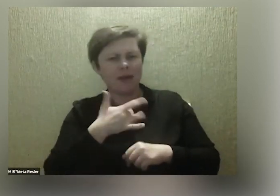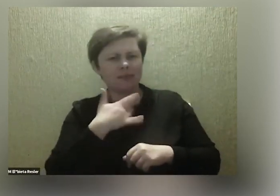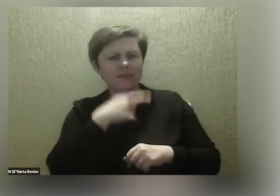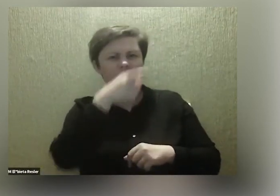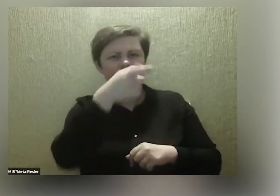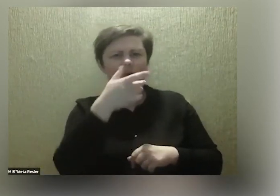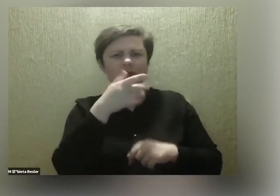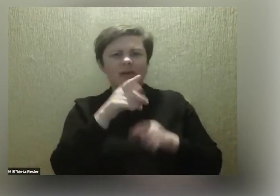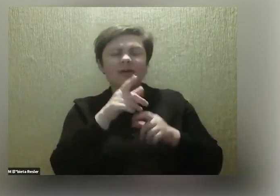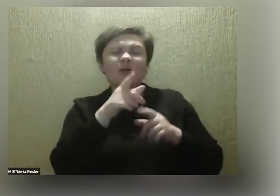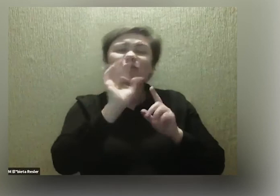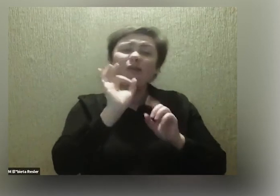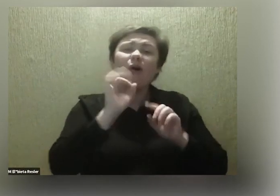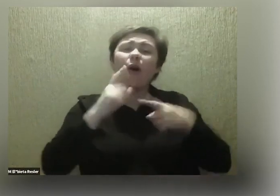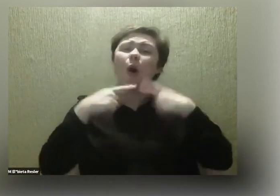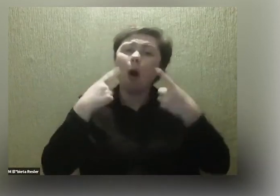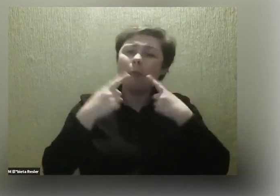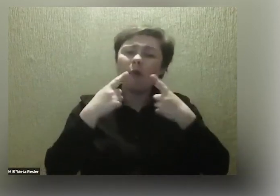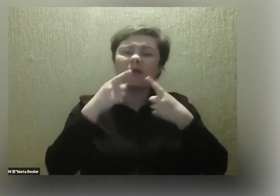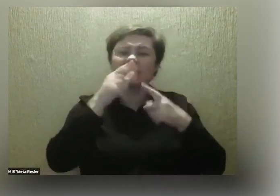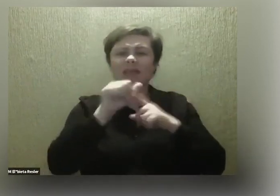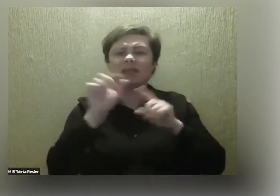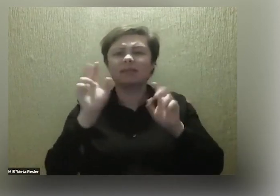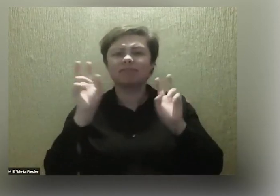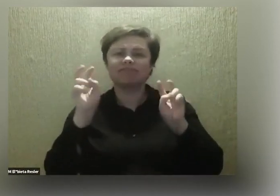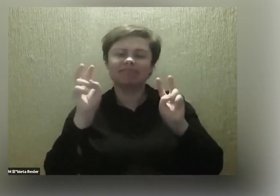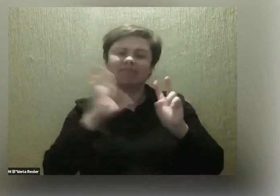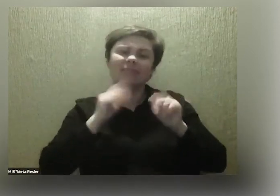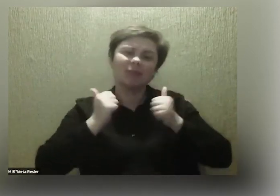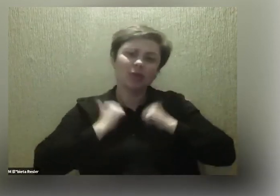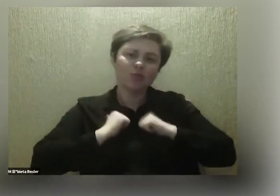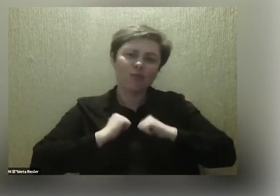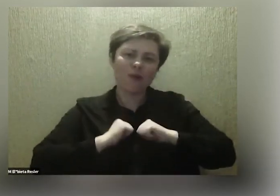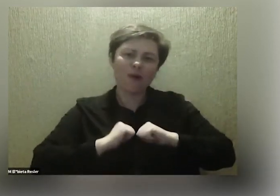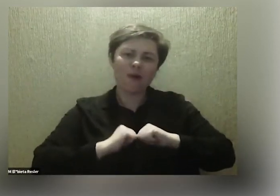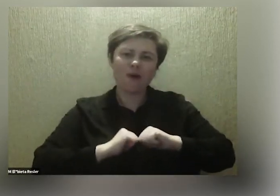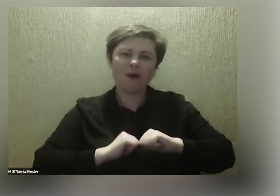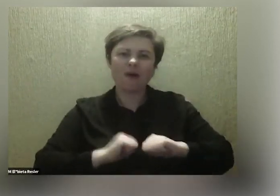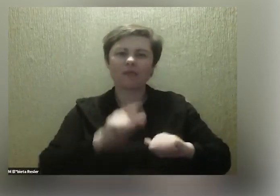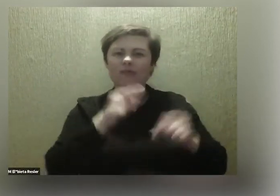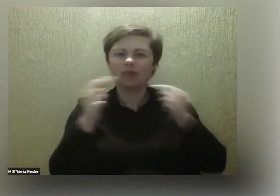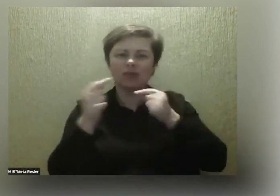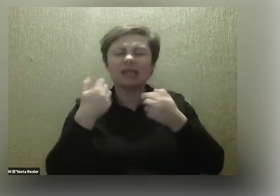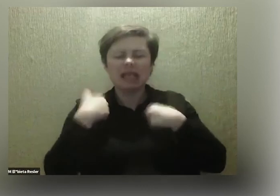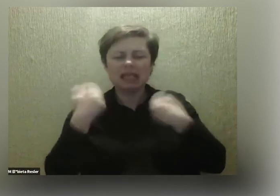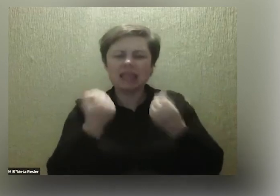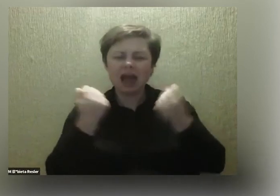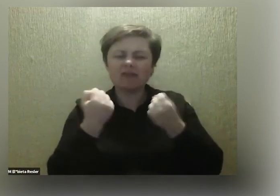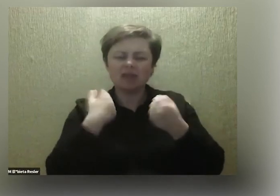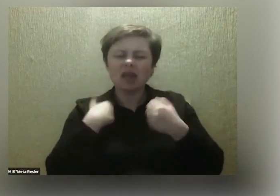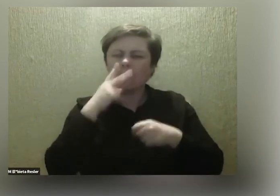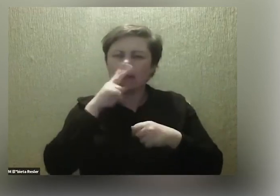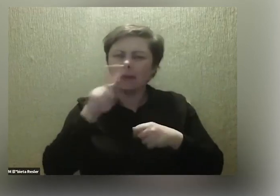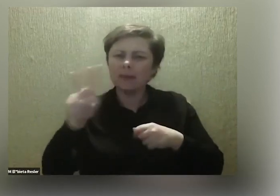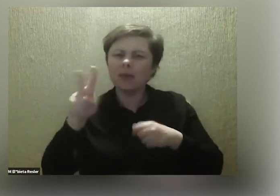pokoju wśród tych swoich znajomych w tych dyskusjach. Staram się, zawsze staram się patrzeć z